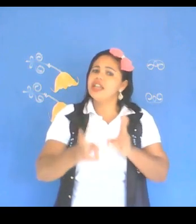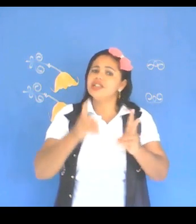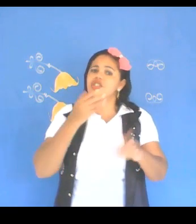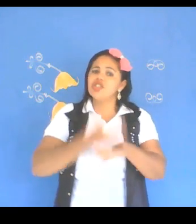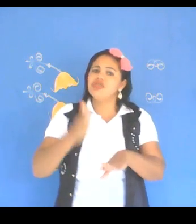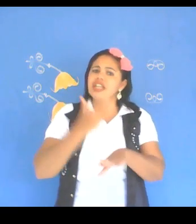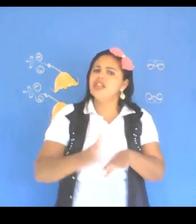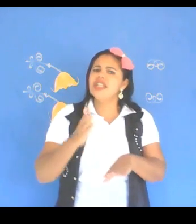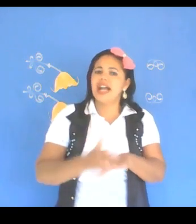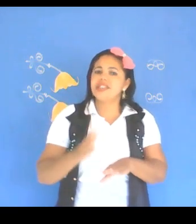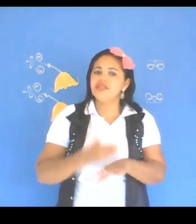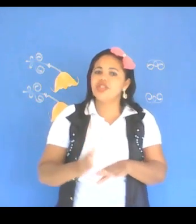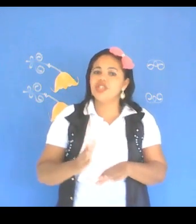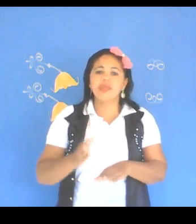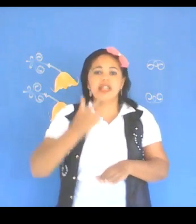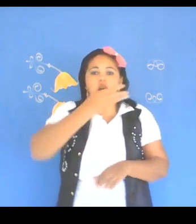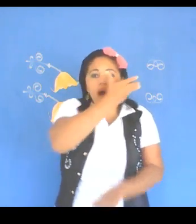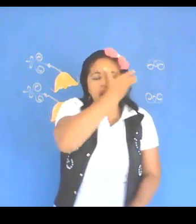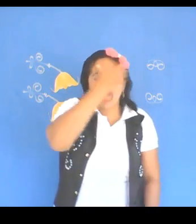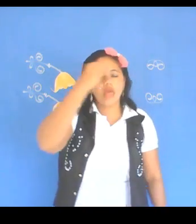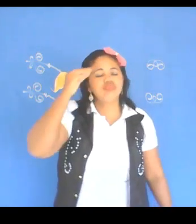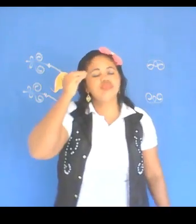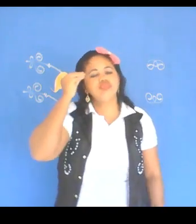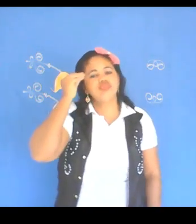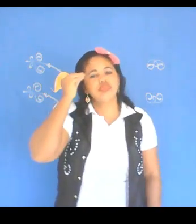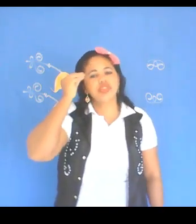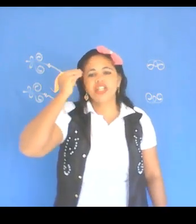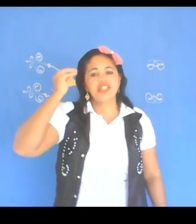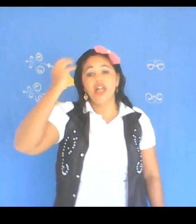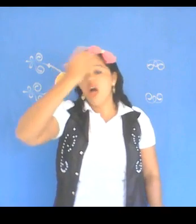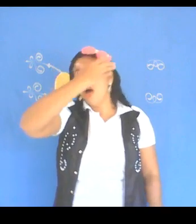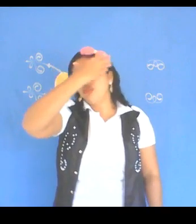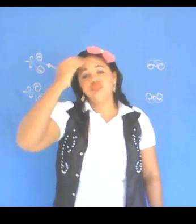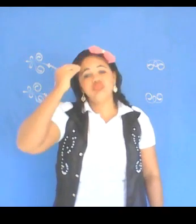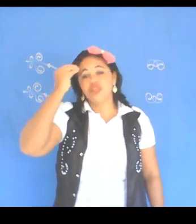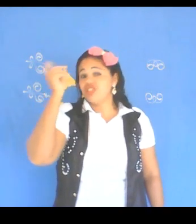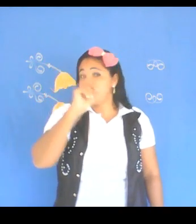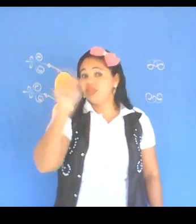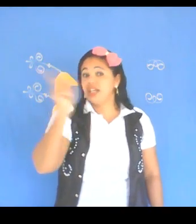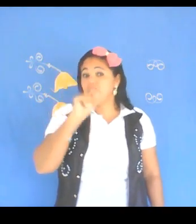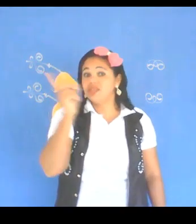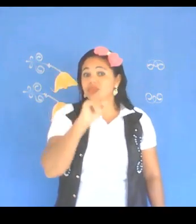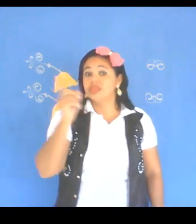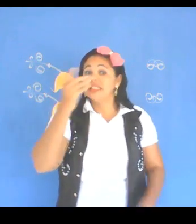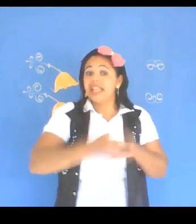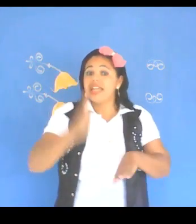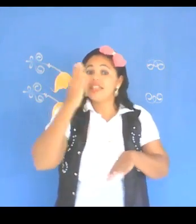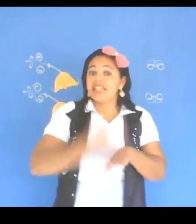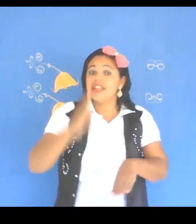assistindo, treinando em casa, viu, gente? Pra não, ó, esquecer. Esqueçam não. Treinem, treinem,